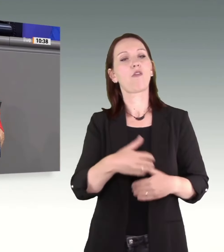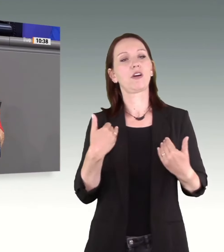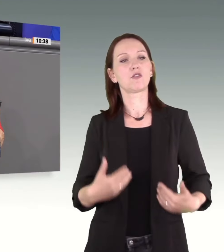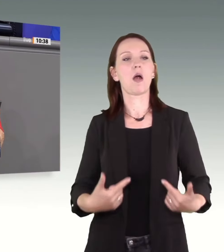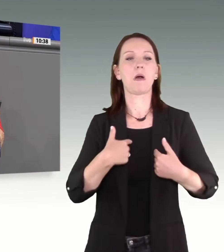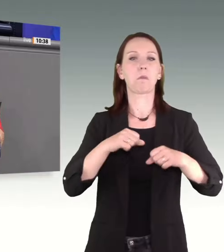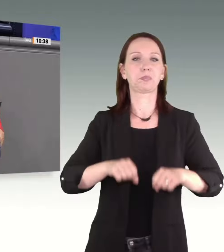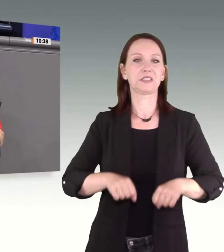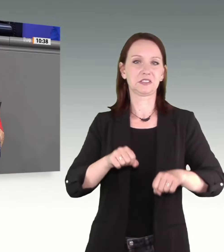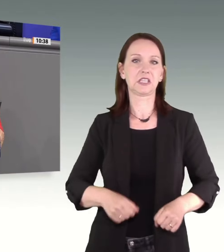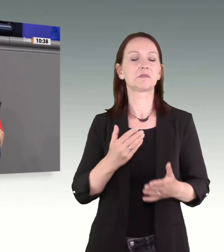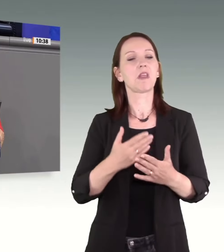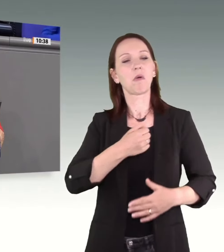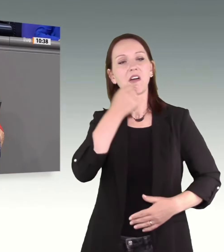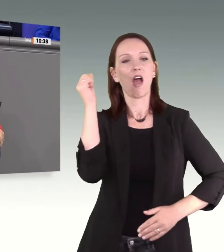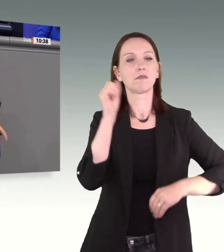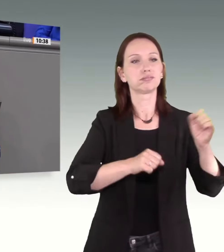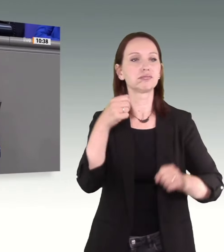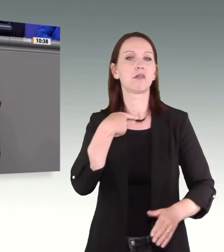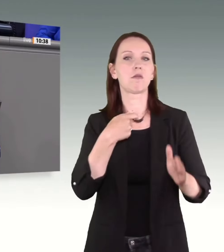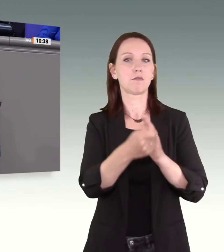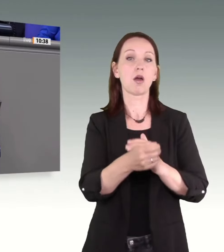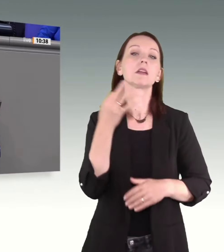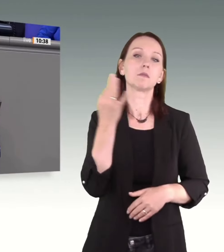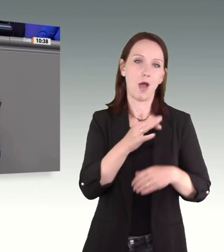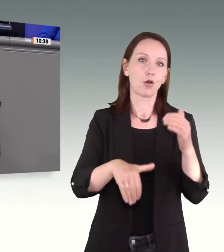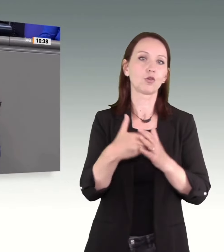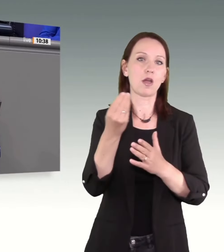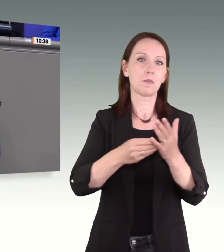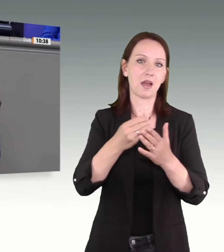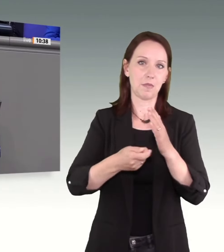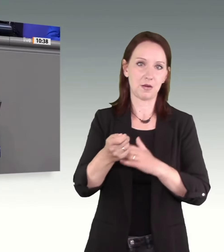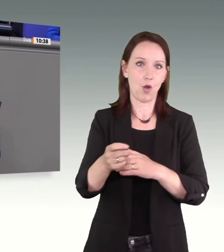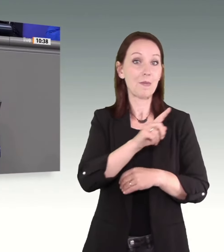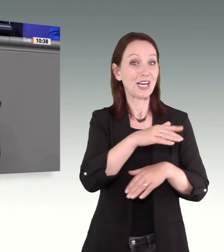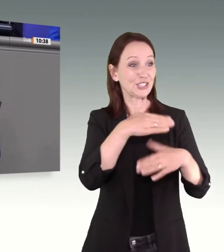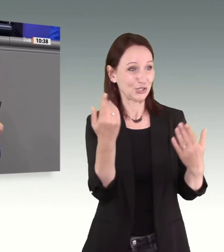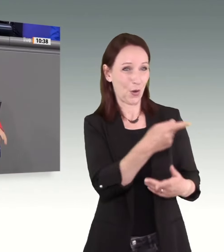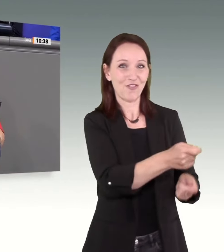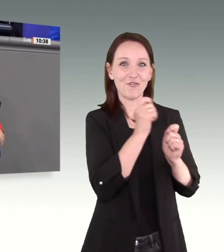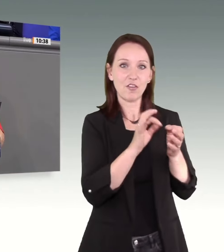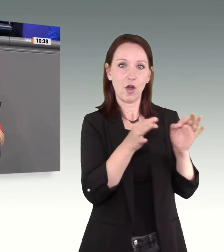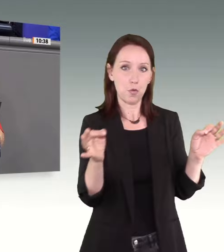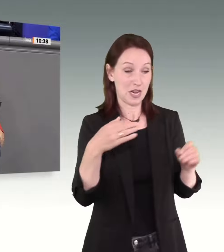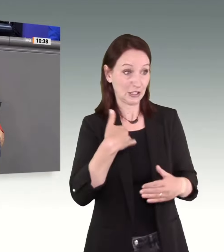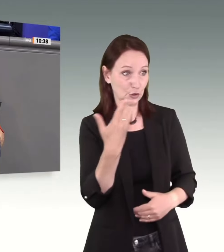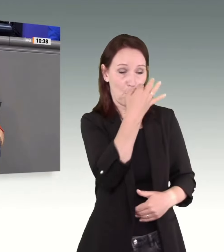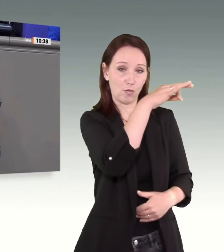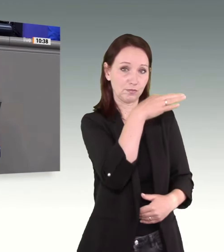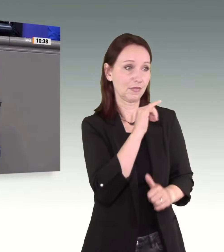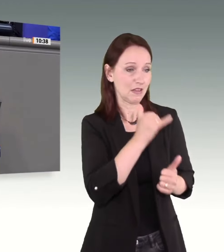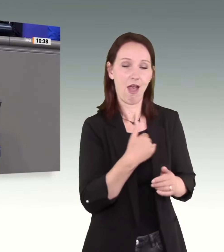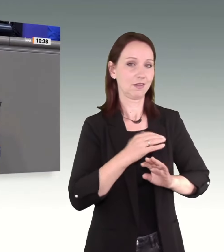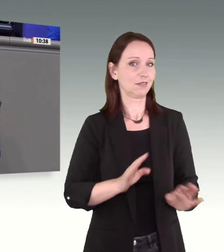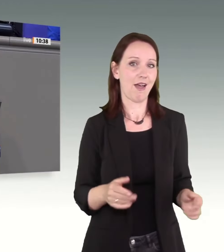ein neues Mordmerkmal braucht. So, wie Sie das hier vorschlagen, würden wir dem aber eben definitiv nicht zustimmen. Aber nicht nur in der